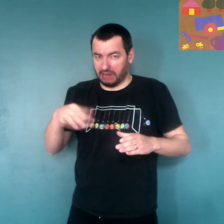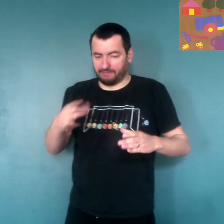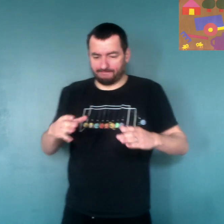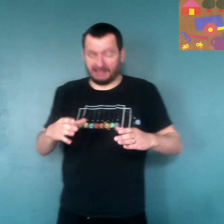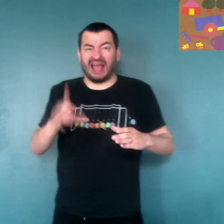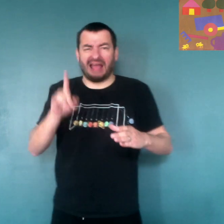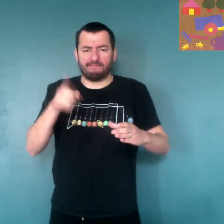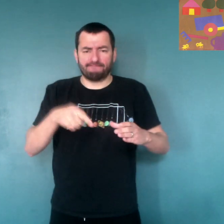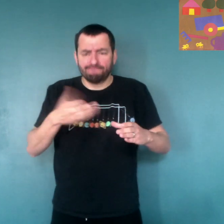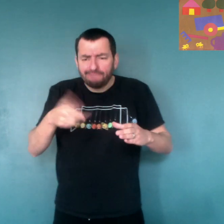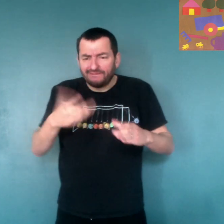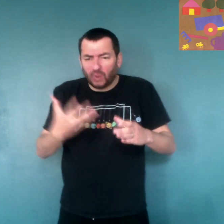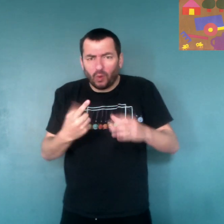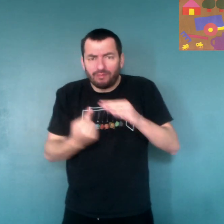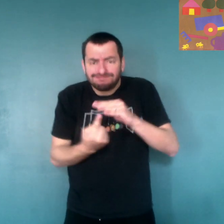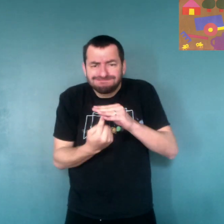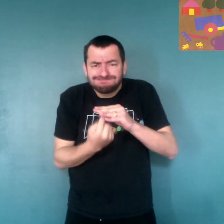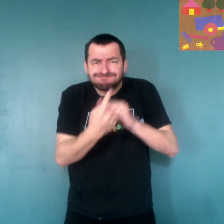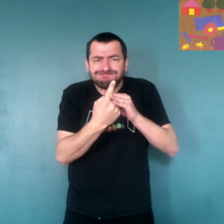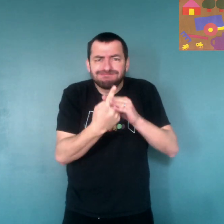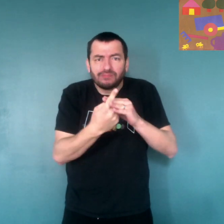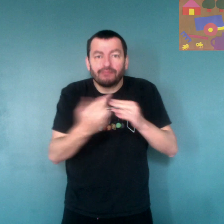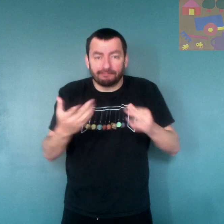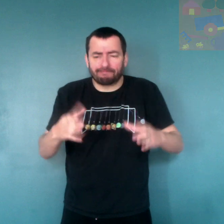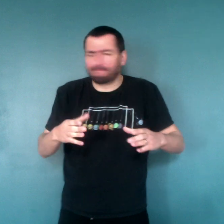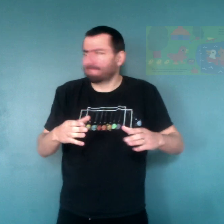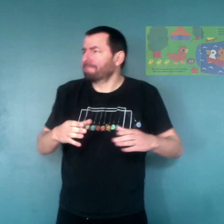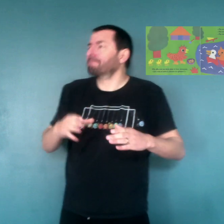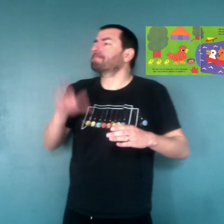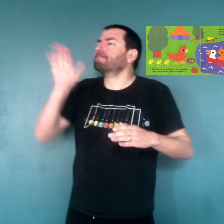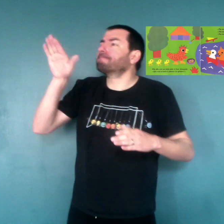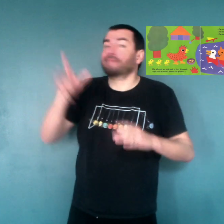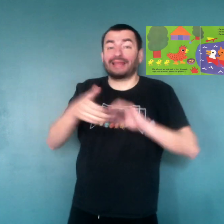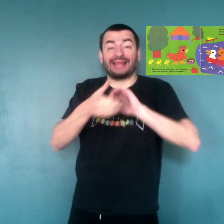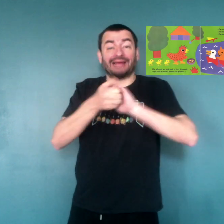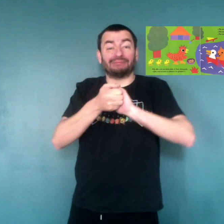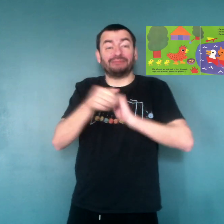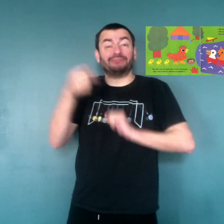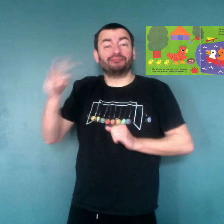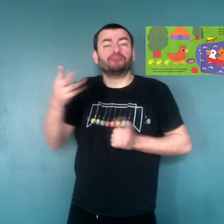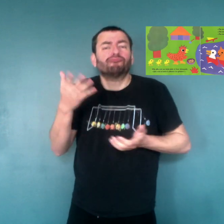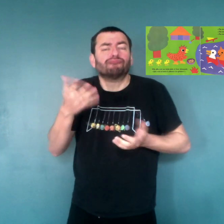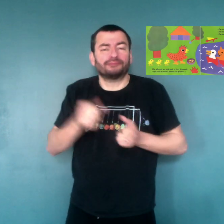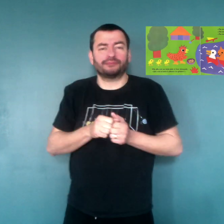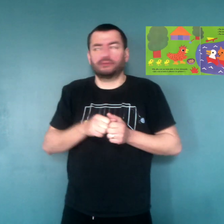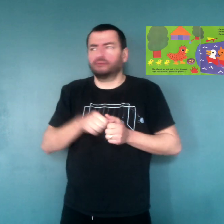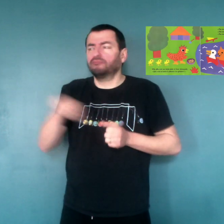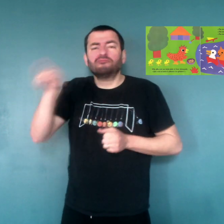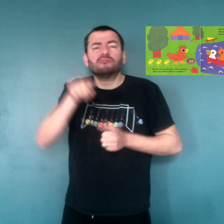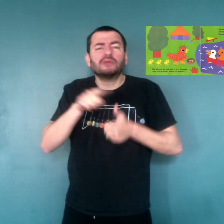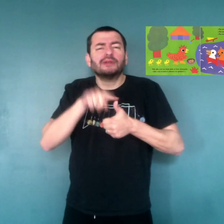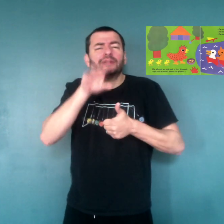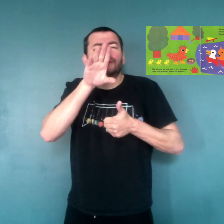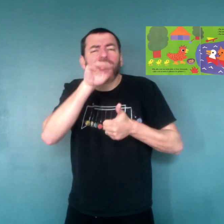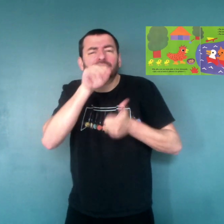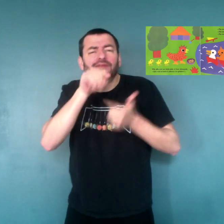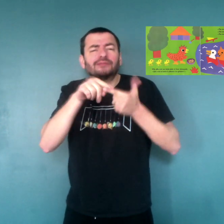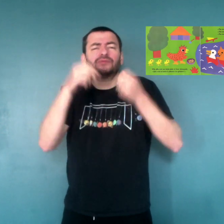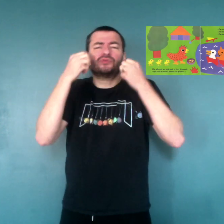maligne ! Pour pouvoir les planter, elle va chercher ses amis. Donc, le